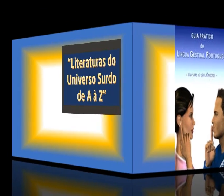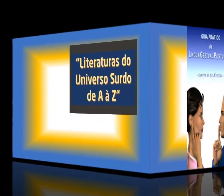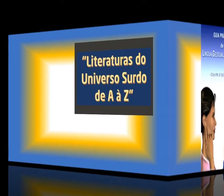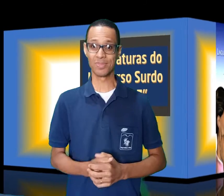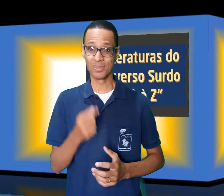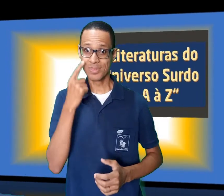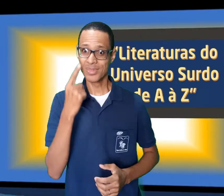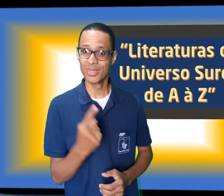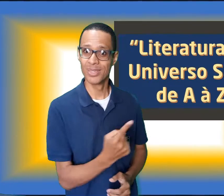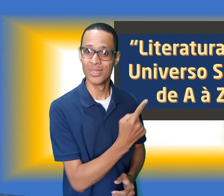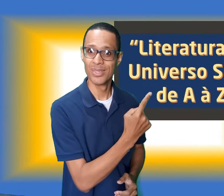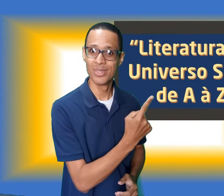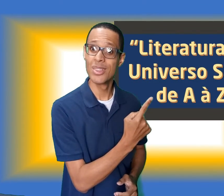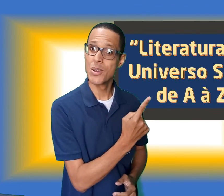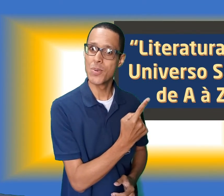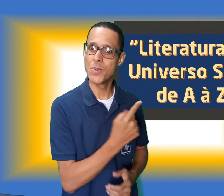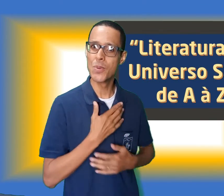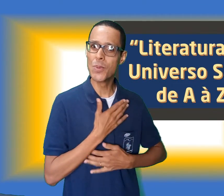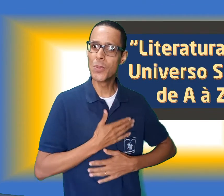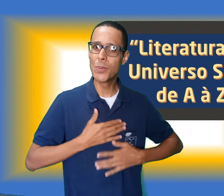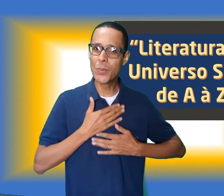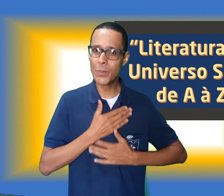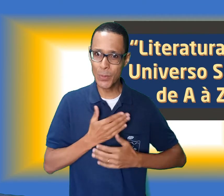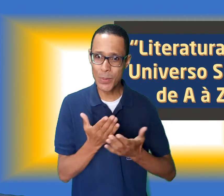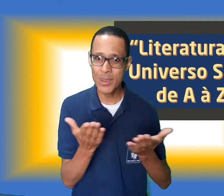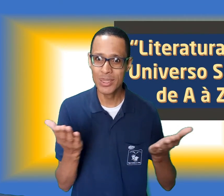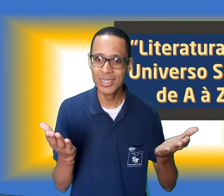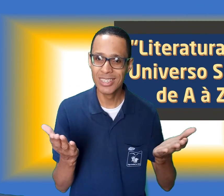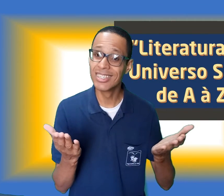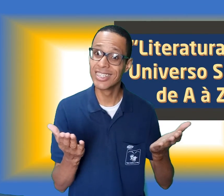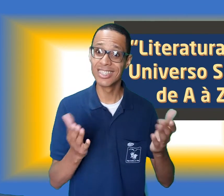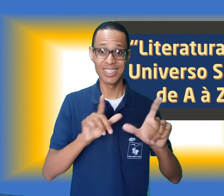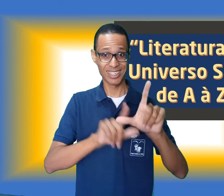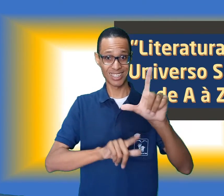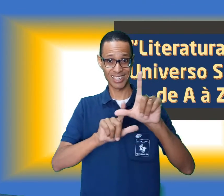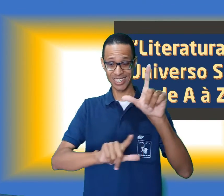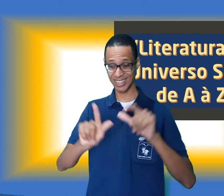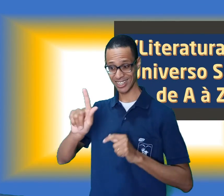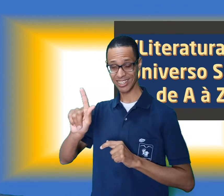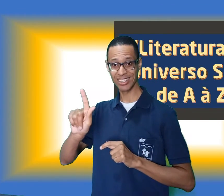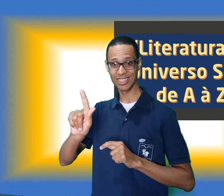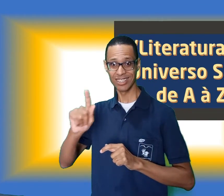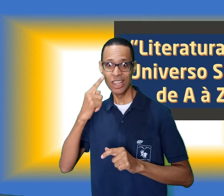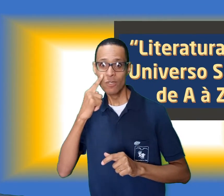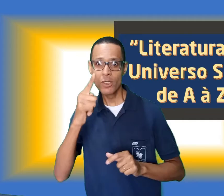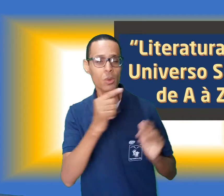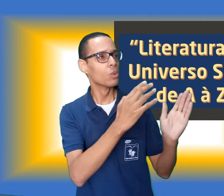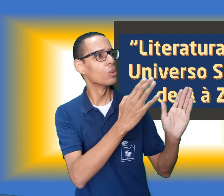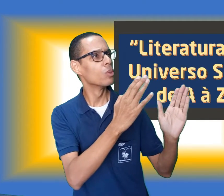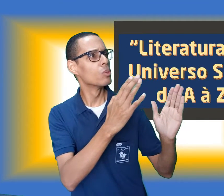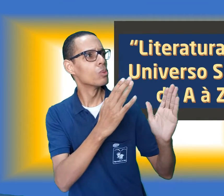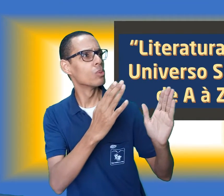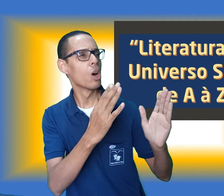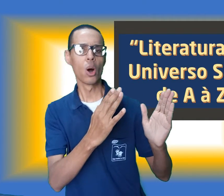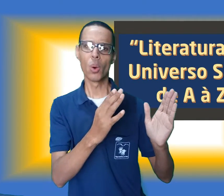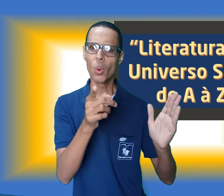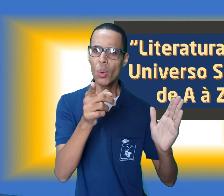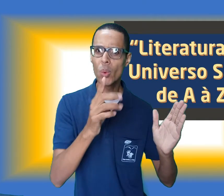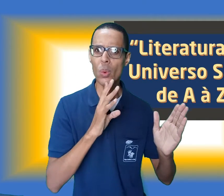E aí, gostaram dos títulos? Se você viu os títulos e não apareceu aquele que você conhece,